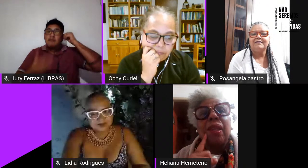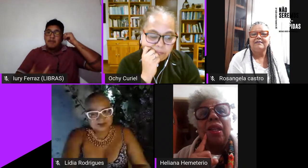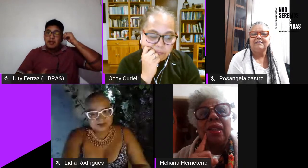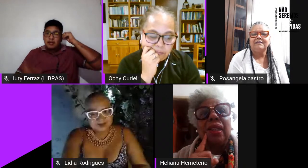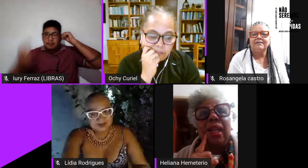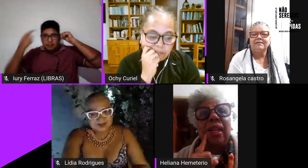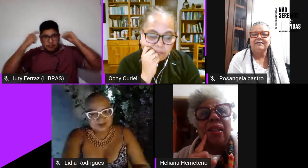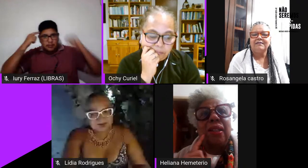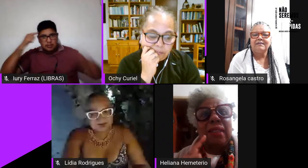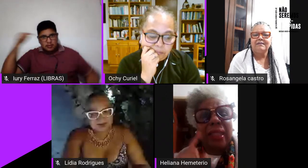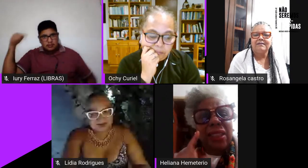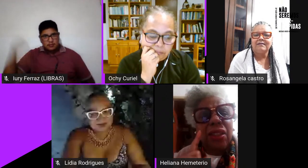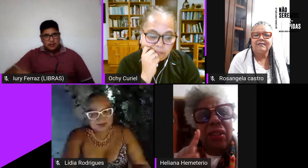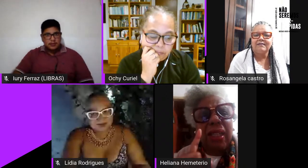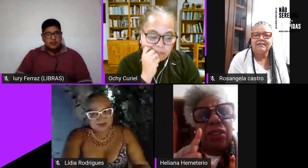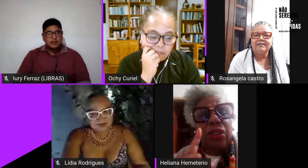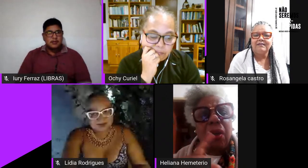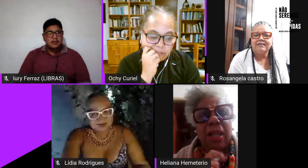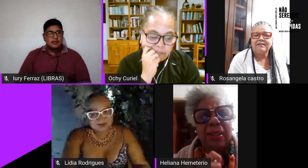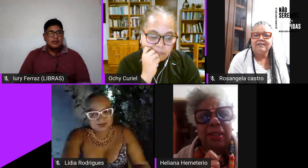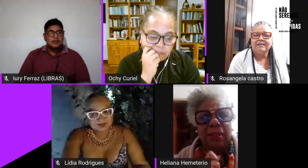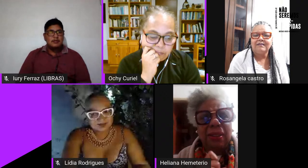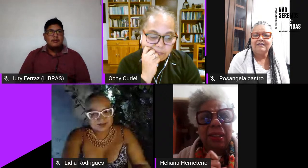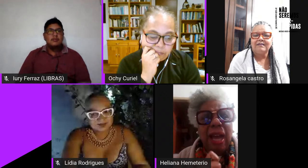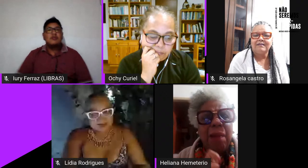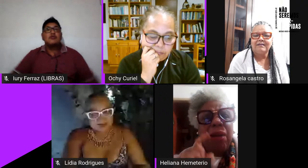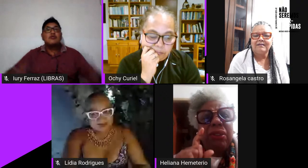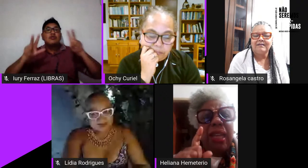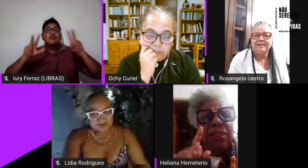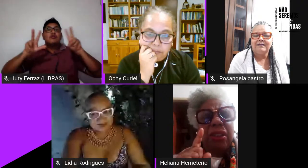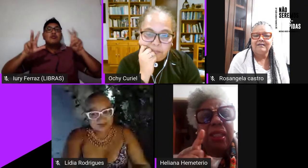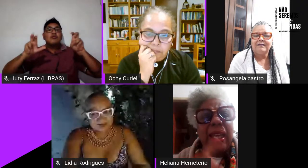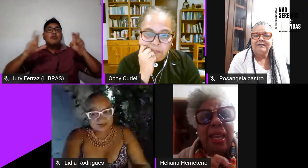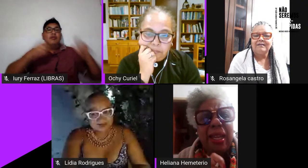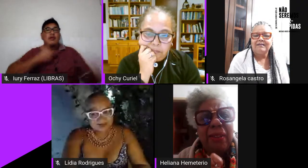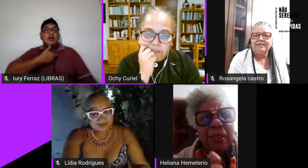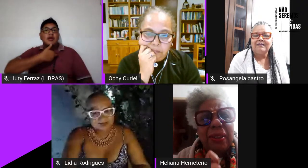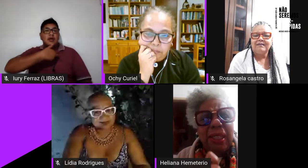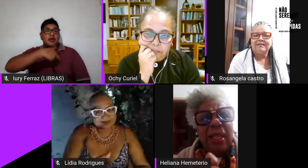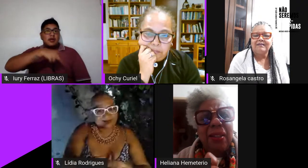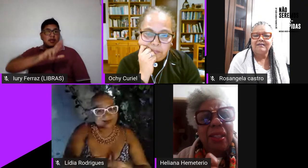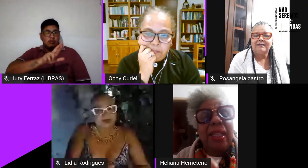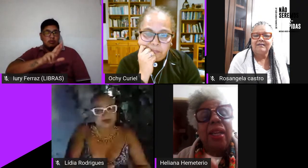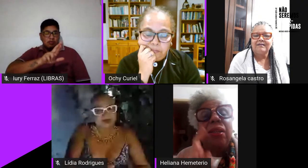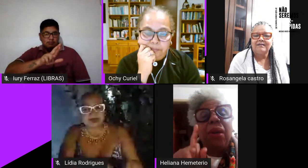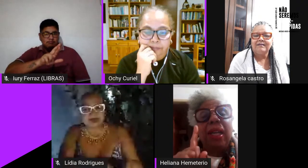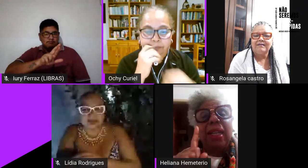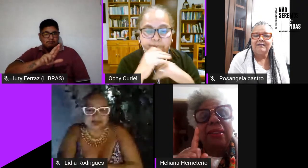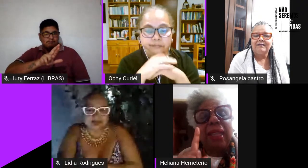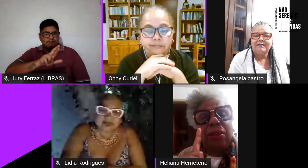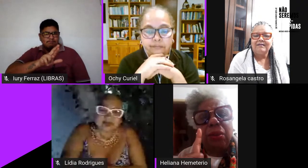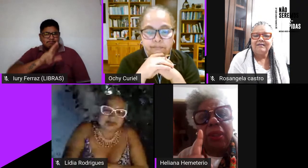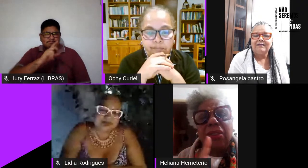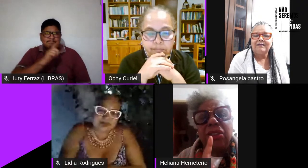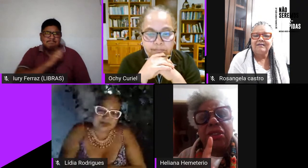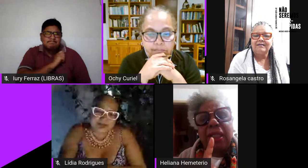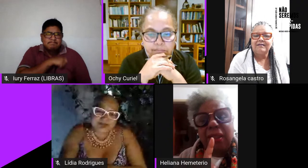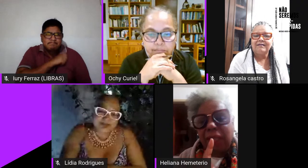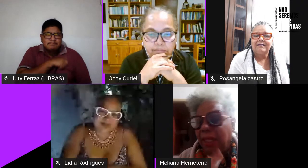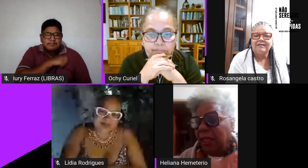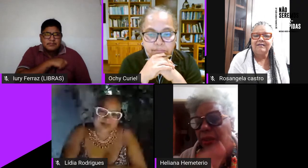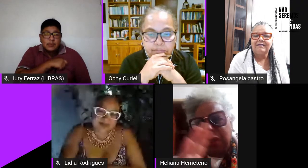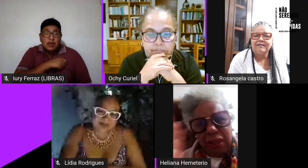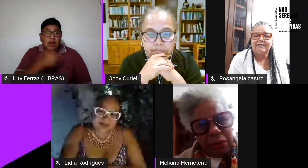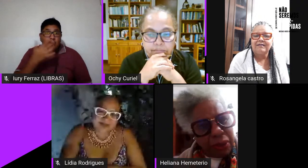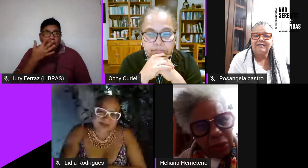né da questão religiosa maldade que é né e o olhar atento que a gente tem